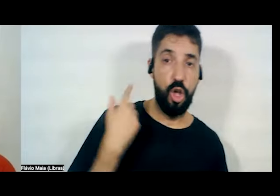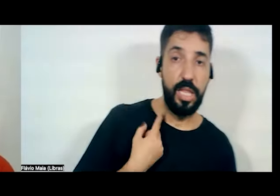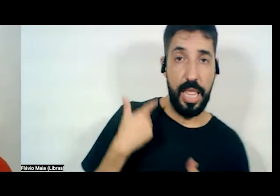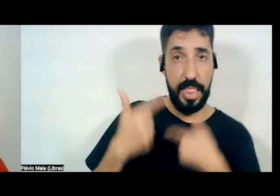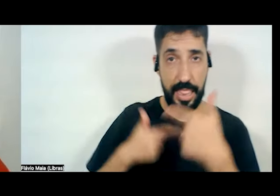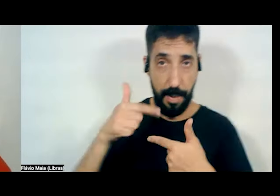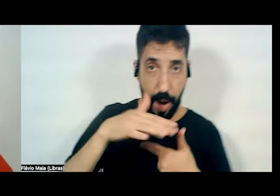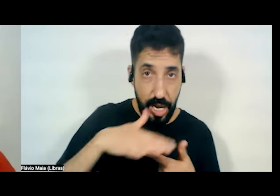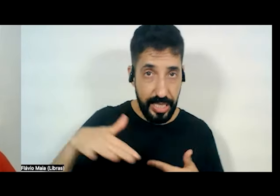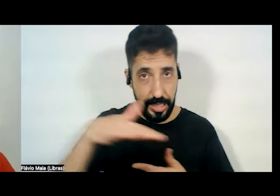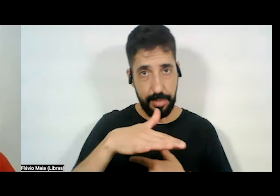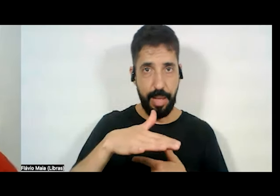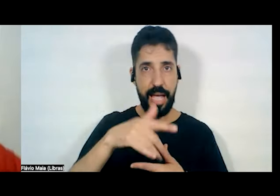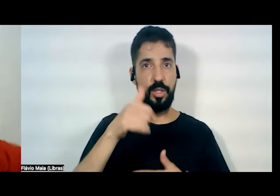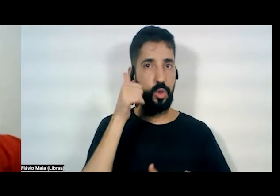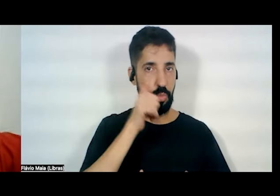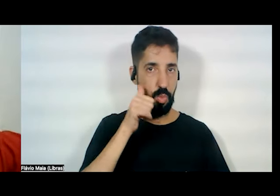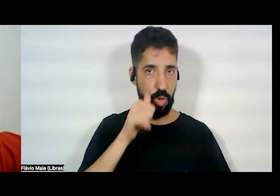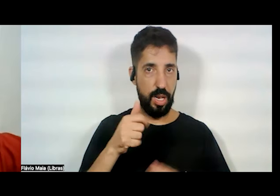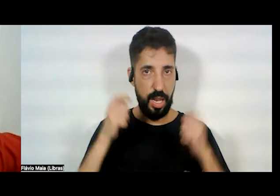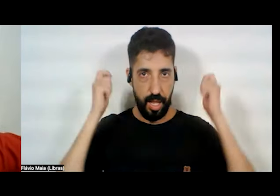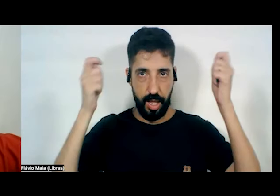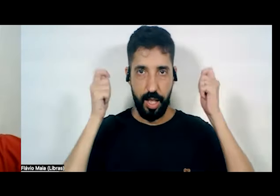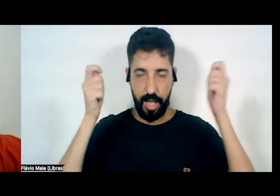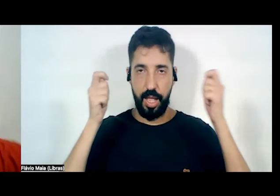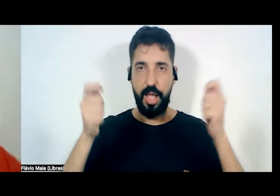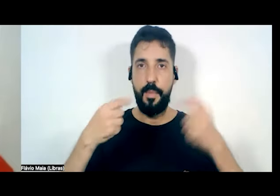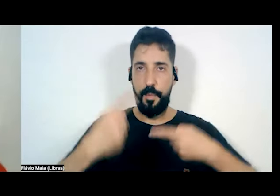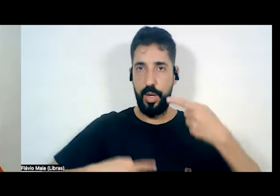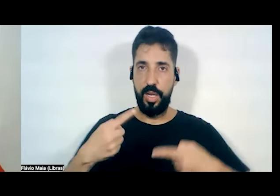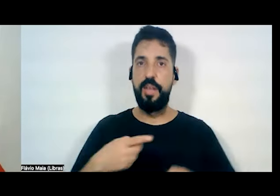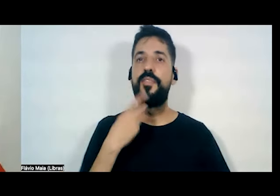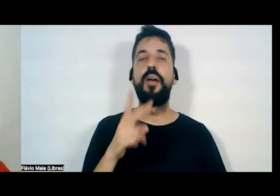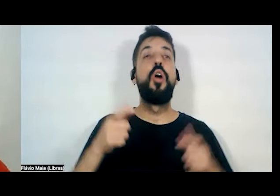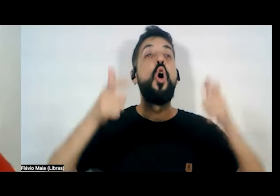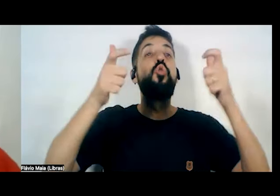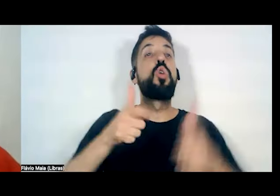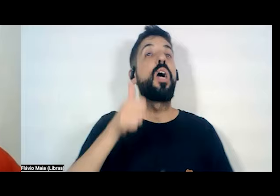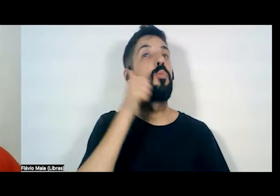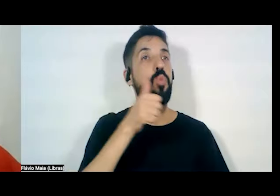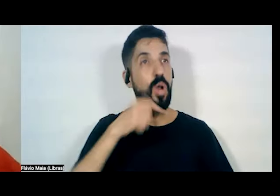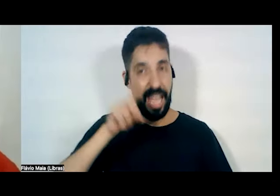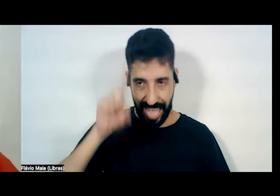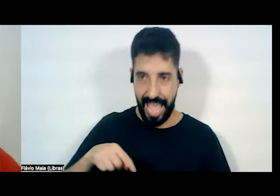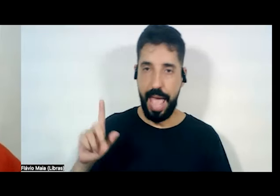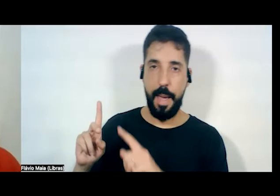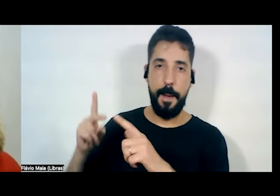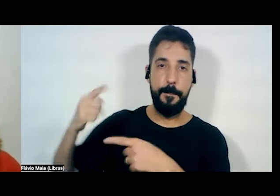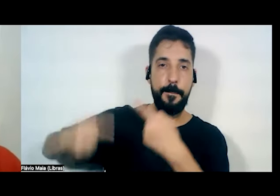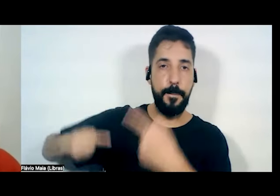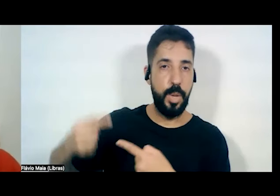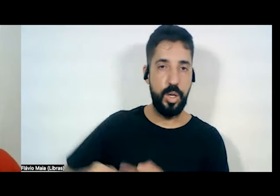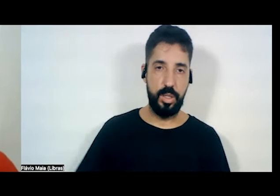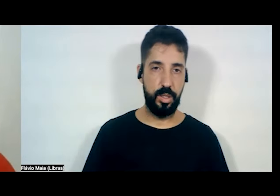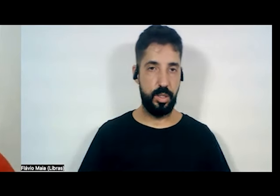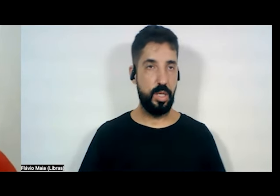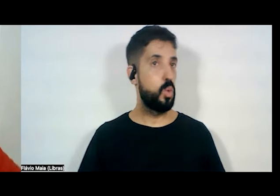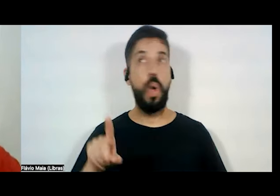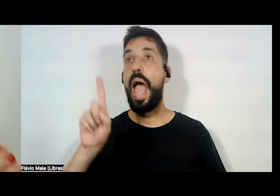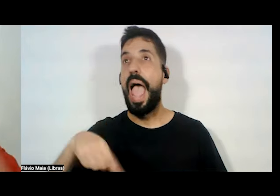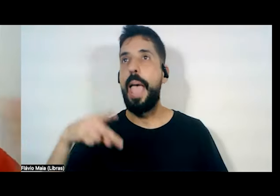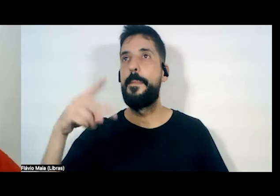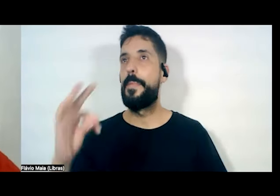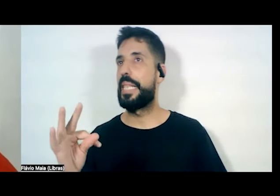política, a gente sempre fez campanha lugar de mulher na política. A gente nunca disse lugar de mulher e tem que ser do PT é na política.